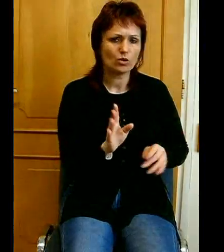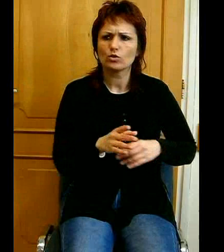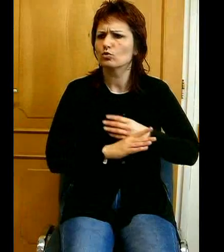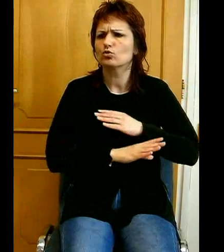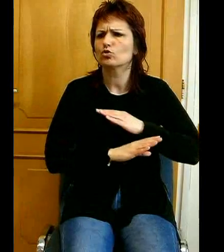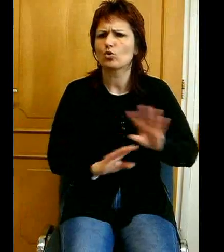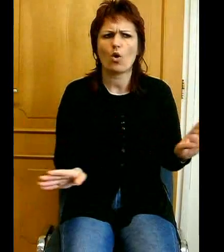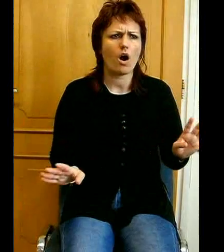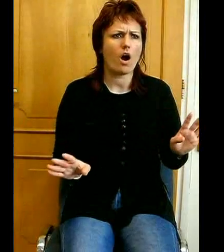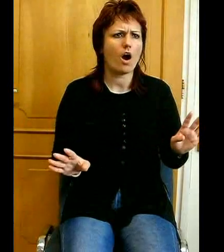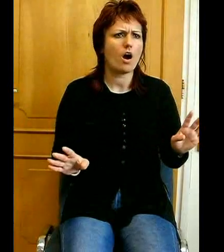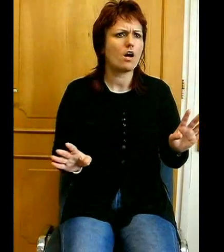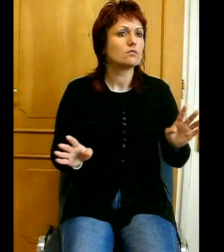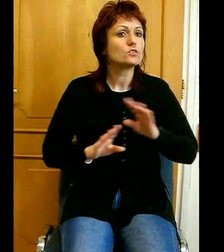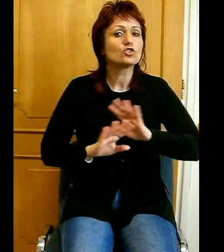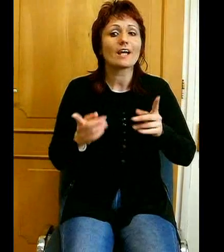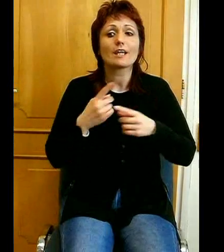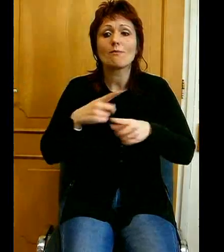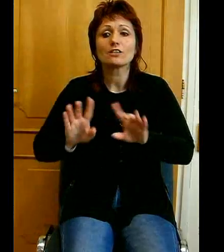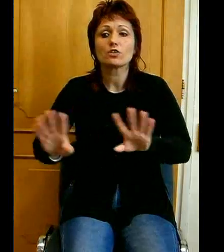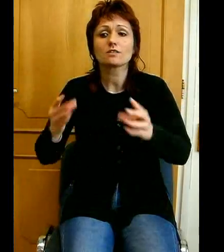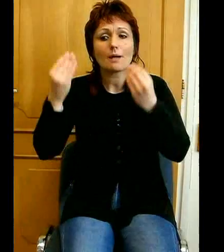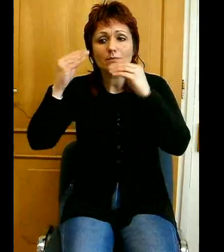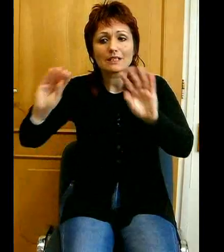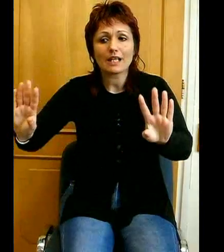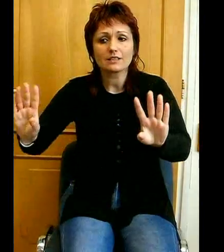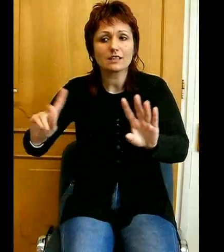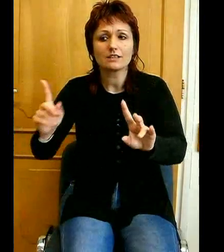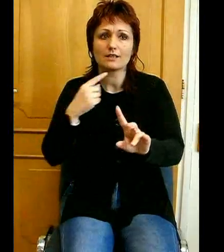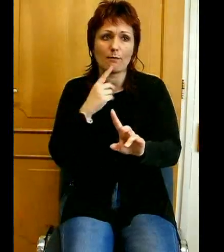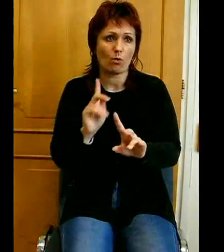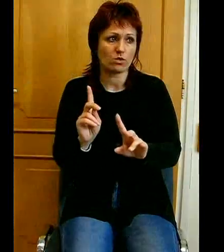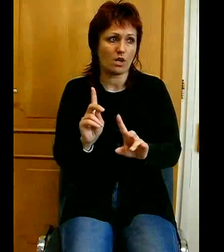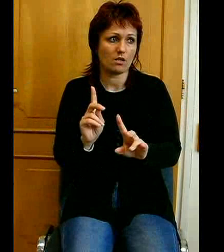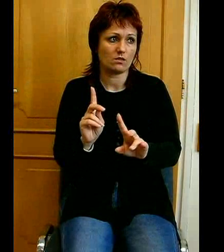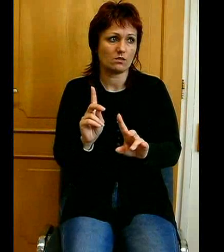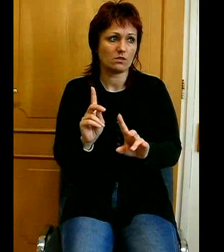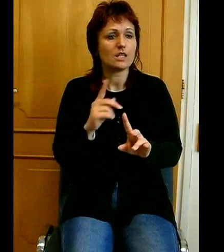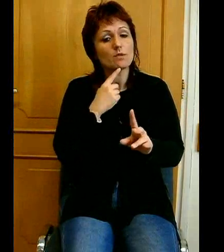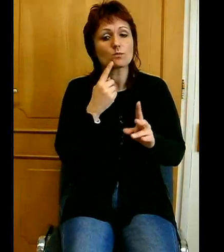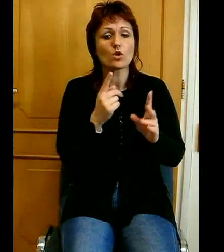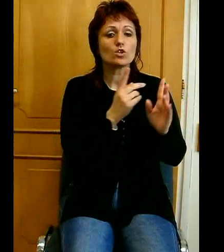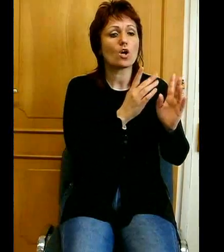között senki másnak ne hirdessék az evangéliumot, hanem csak a sorrendet határozza itt meg.